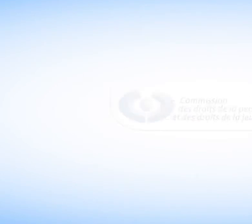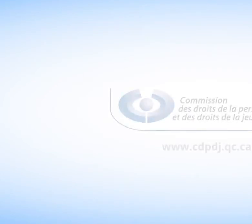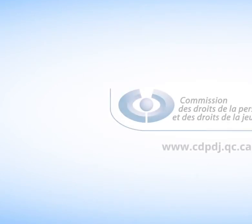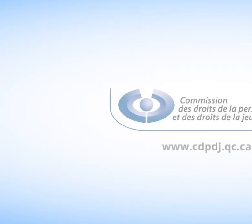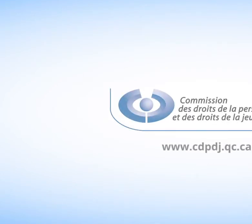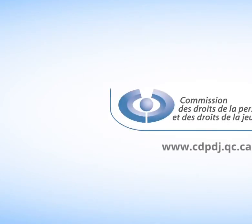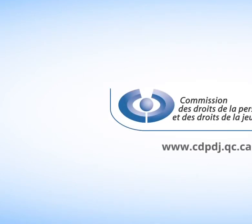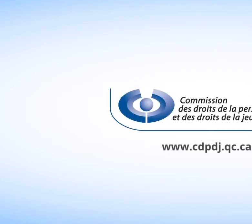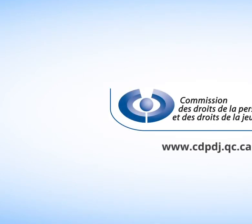.qc.ca.